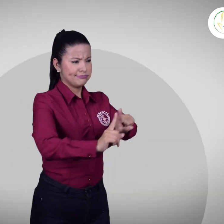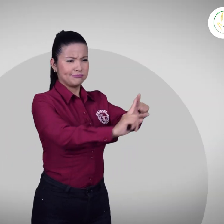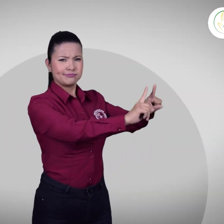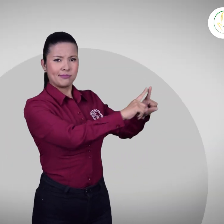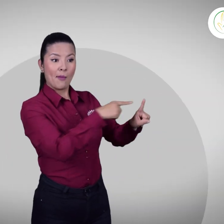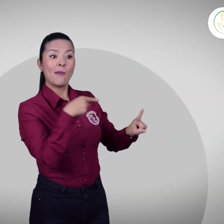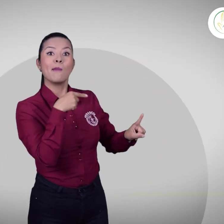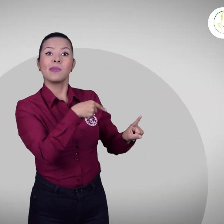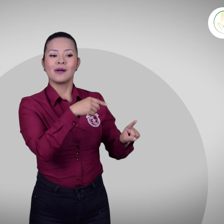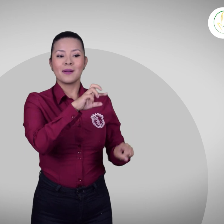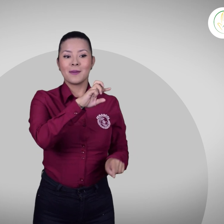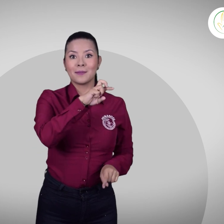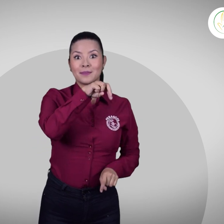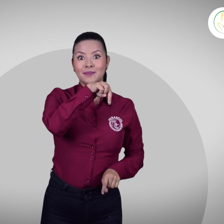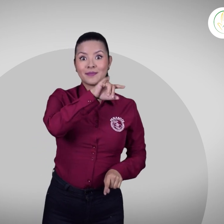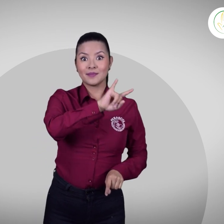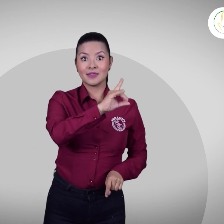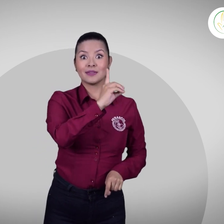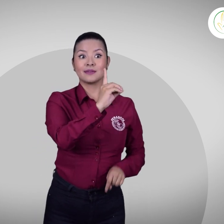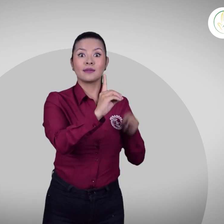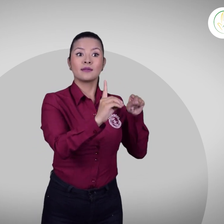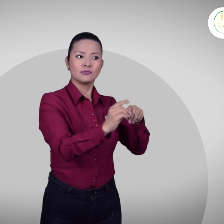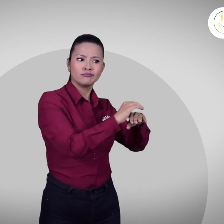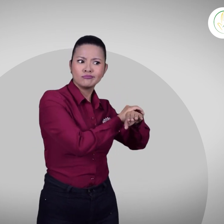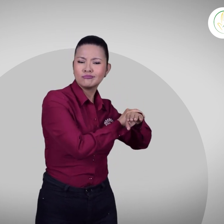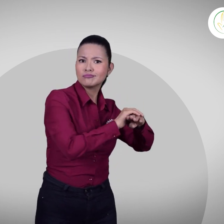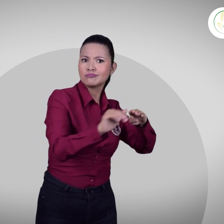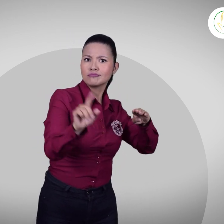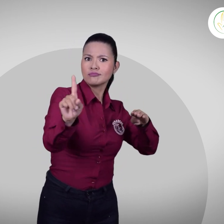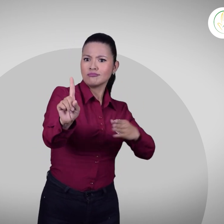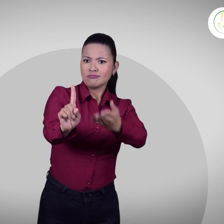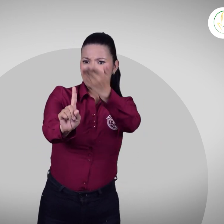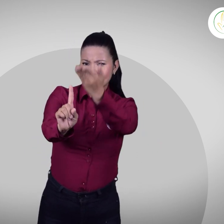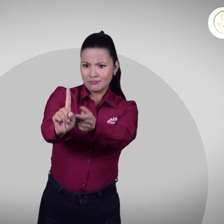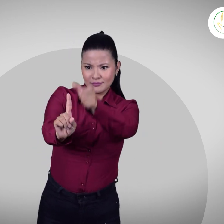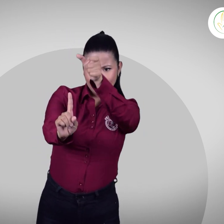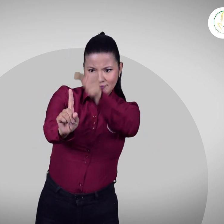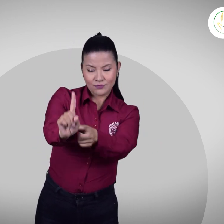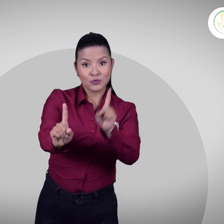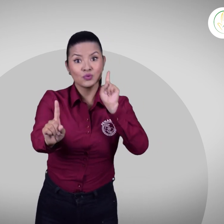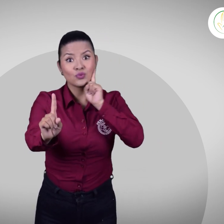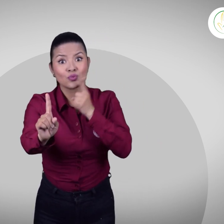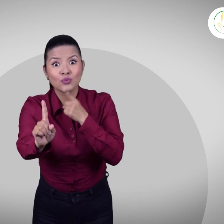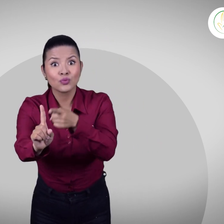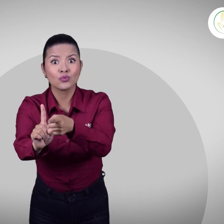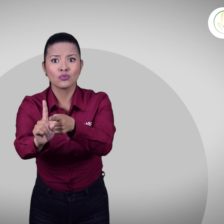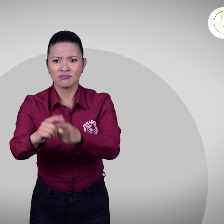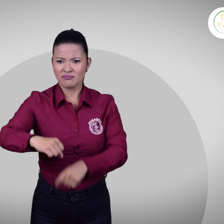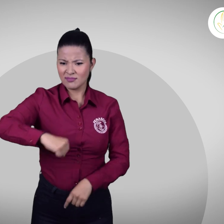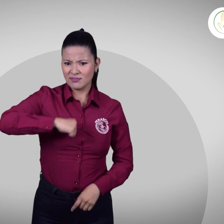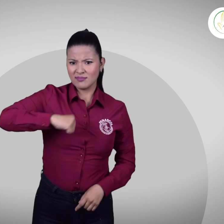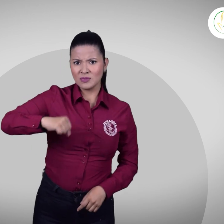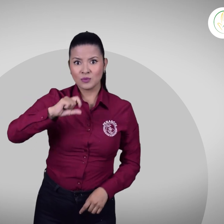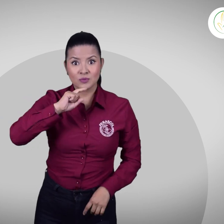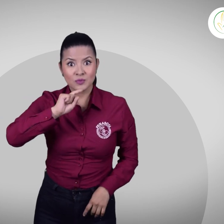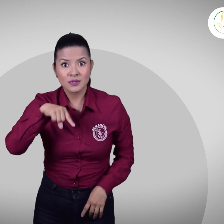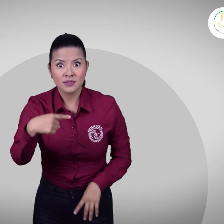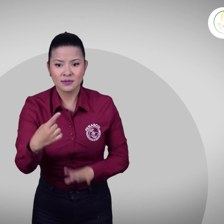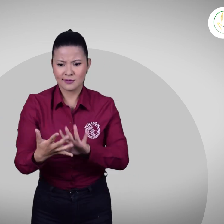Organizaciones como el PNUD pueden aportar al reconocimiento de los derechos lingüísticos de la comunidad sorda. Por